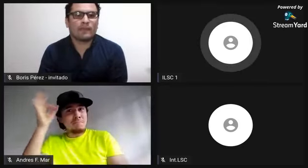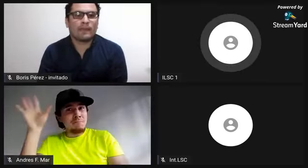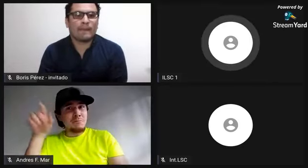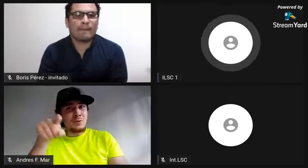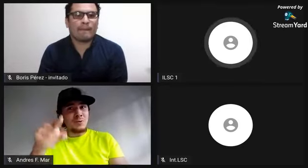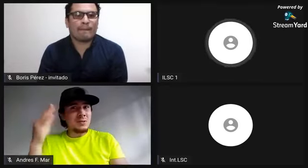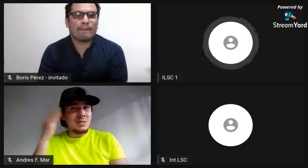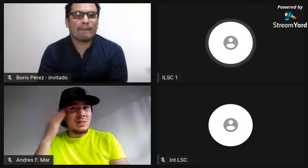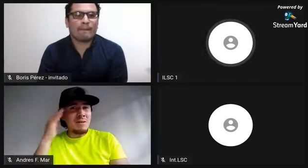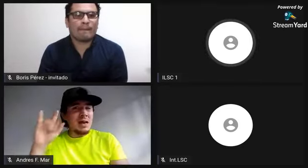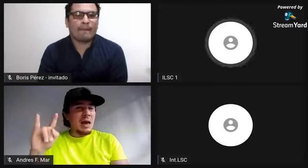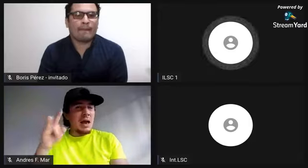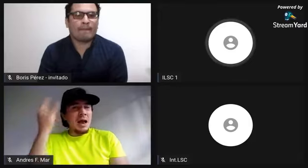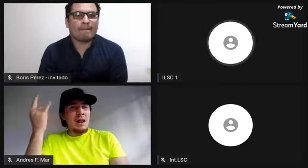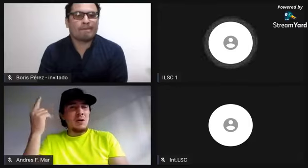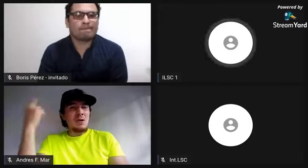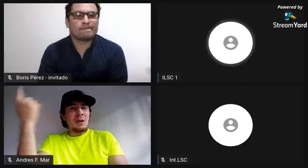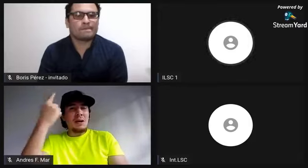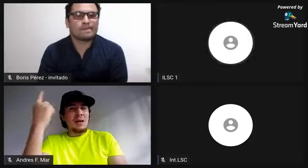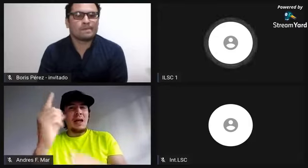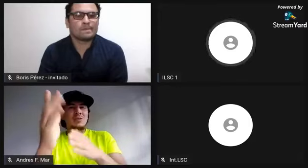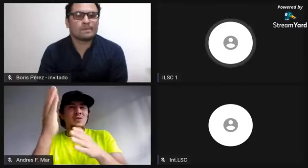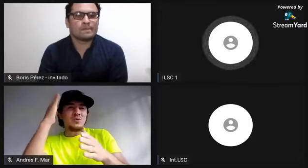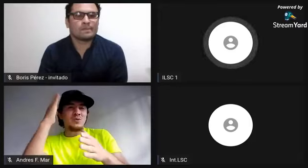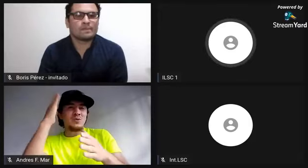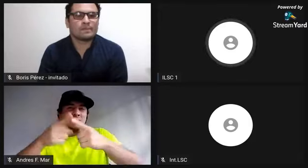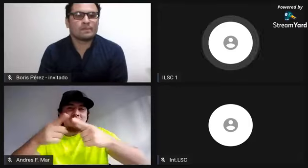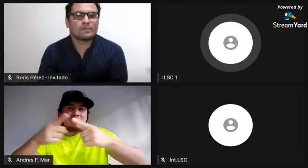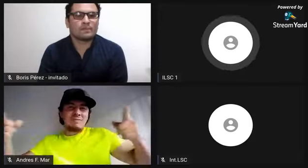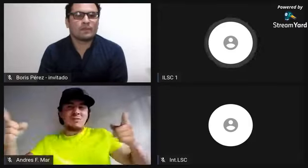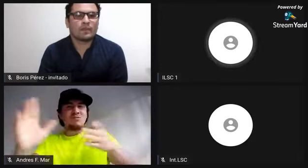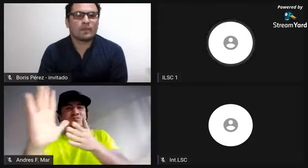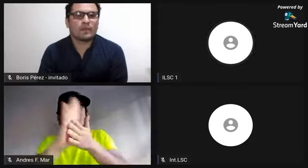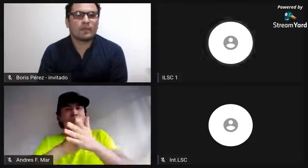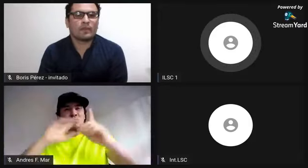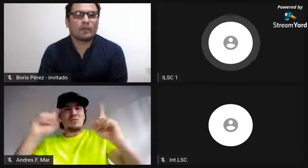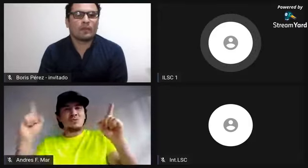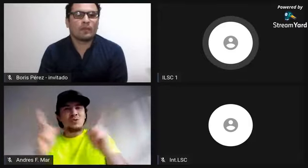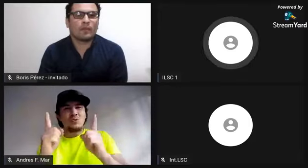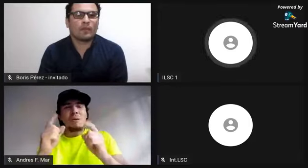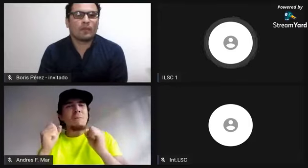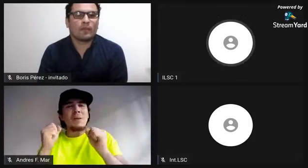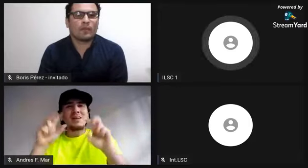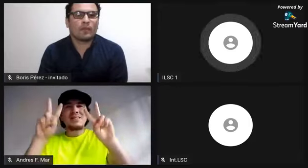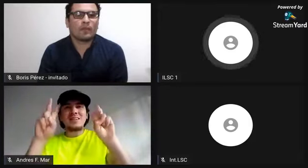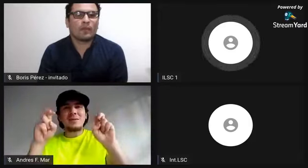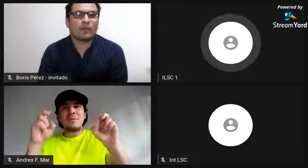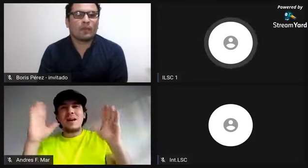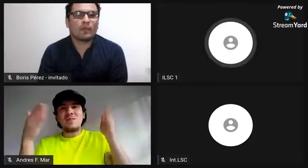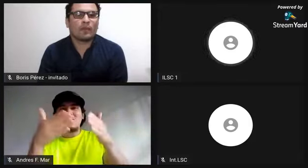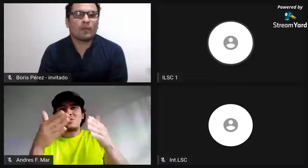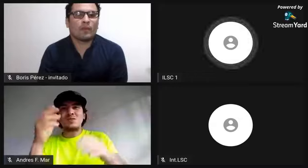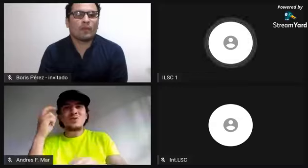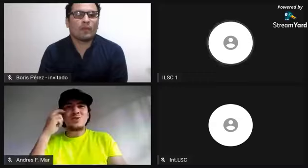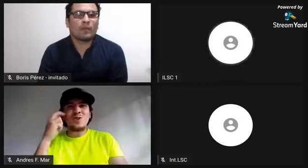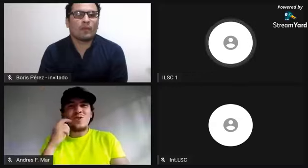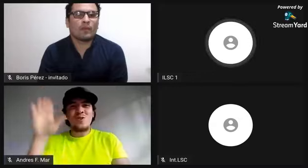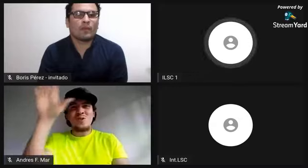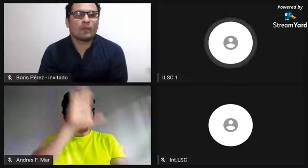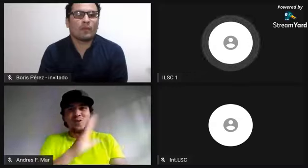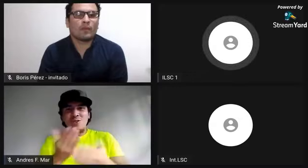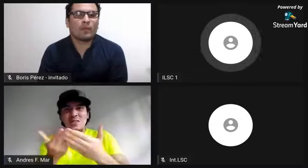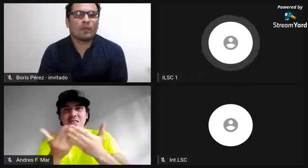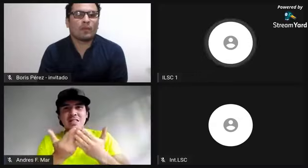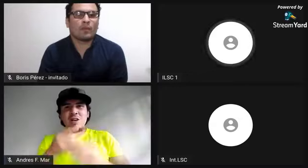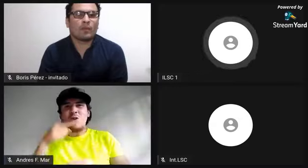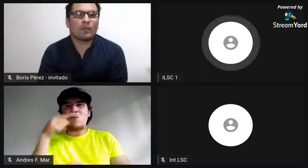comidas, sus platos típicos, sus bailes? ¿Sabes algo al respecto de ese tema? Me